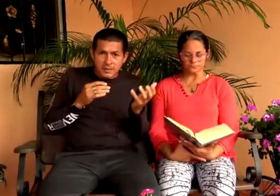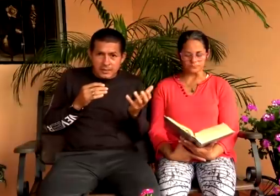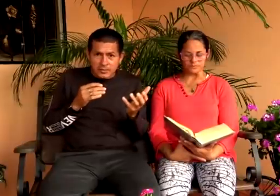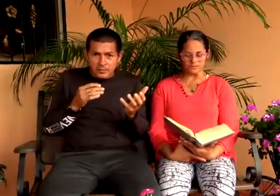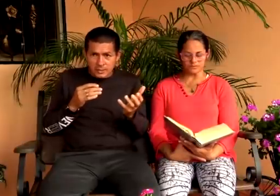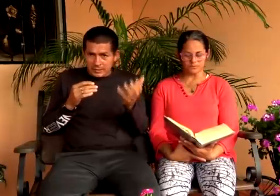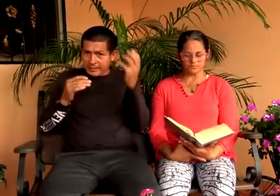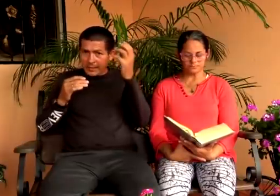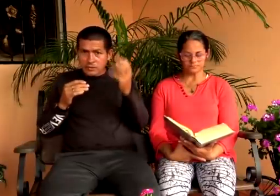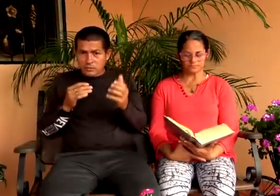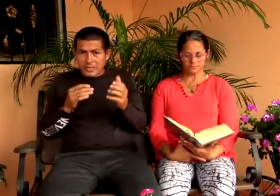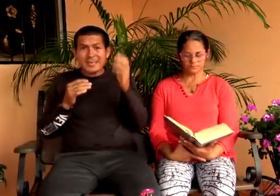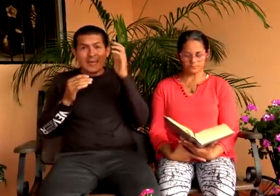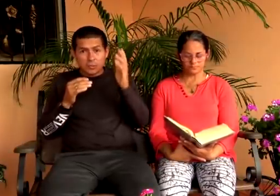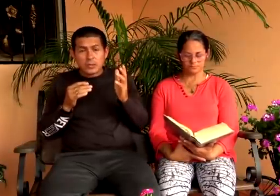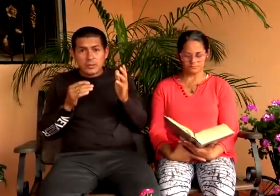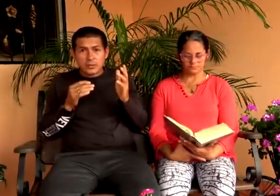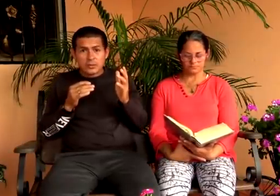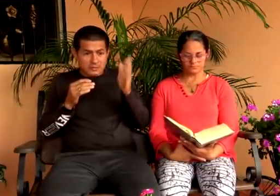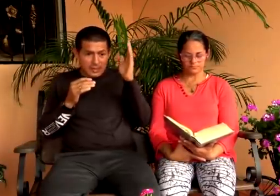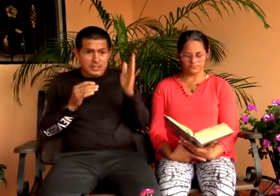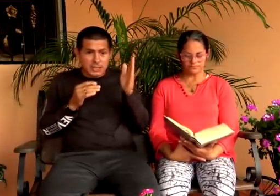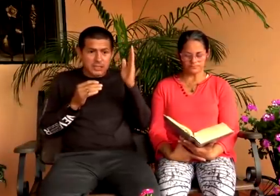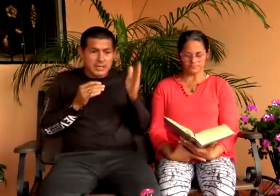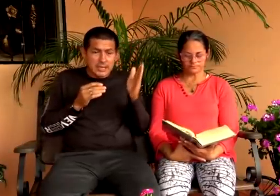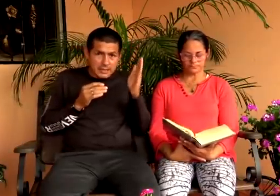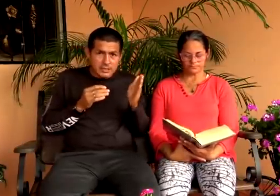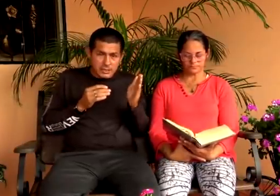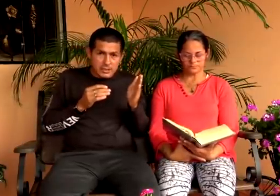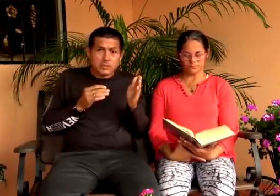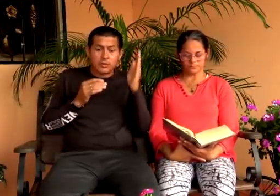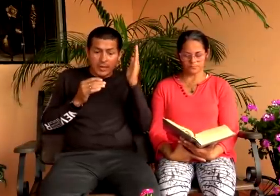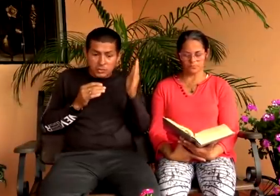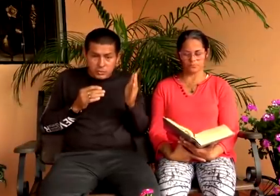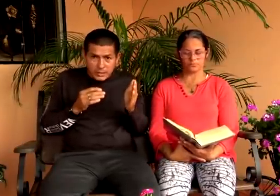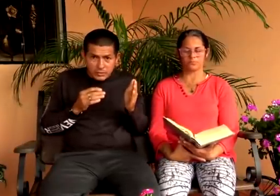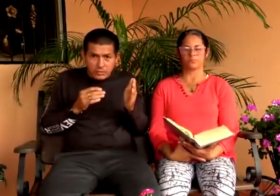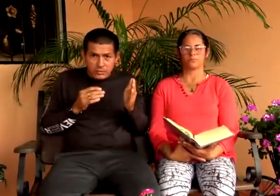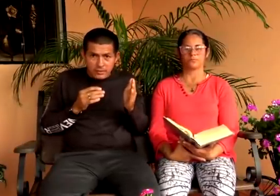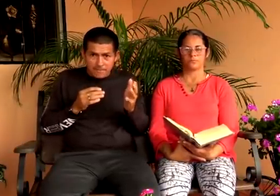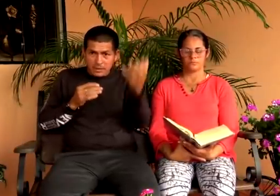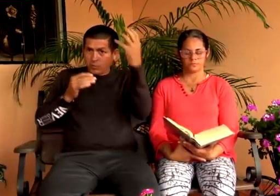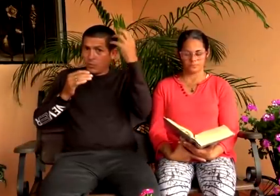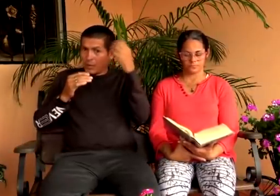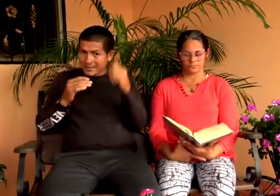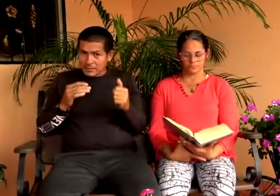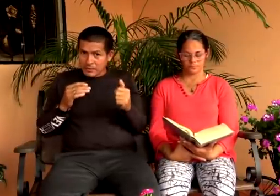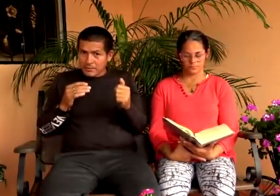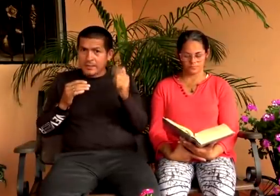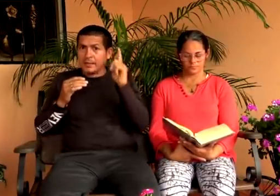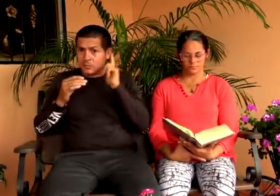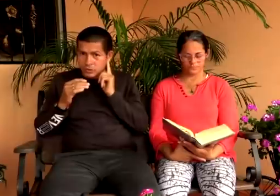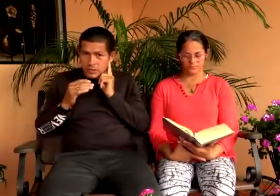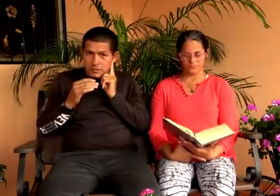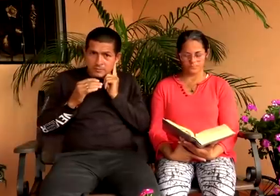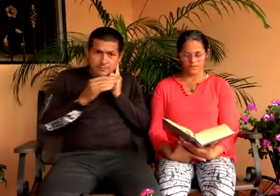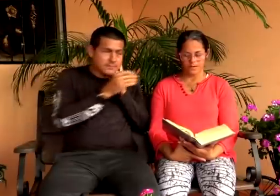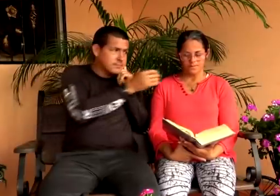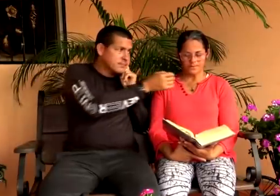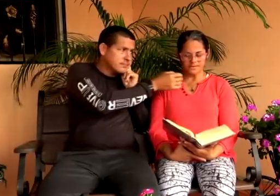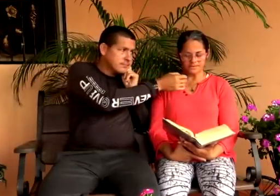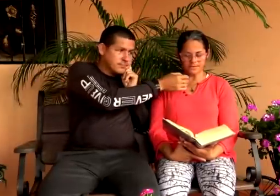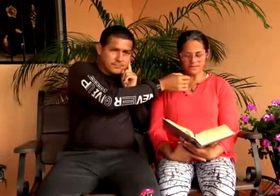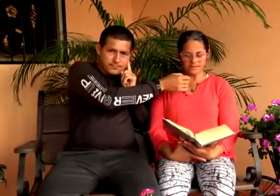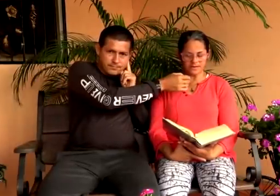de dios en mano le da a conocer que es un error salirse de la iglesia de cristo es un error lo hace volver escuchen